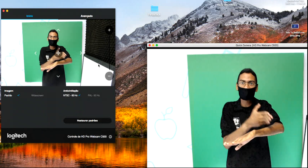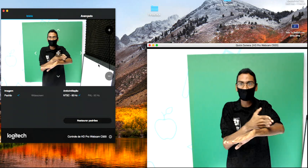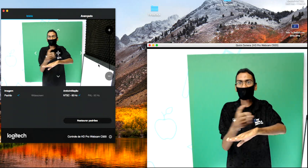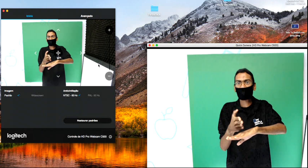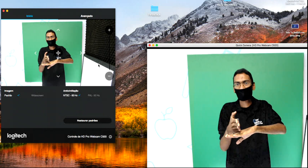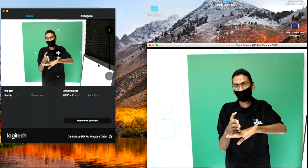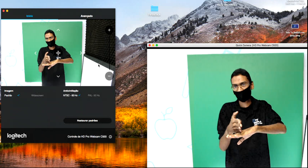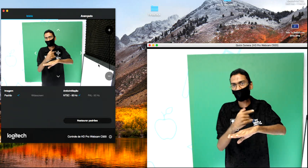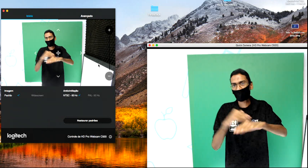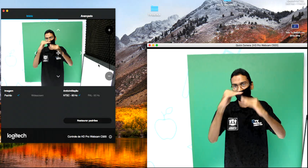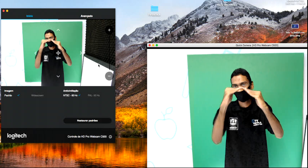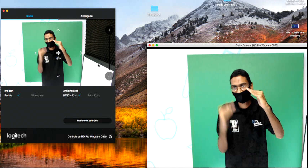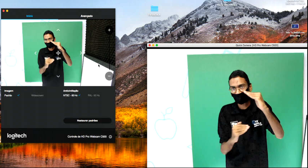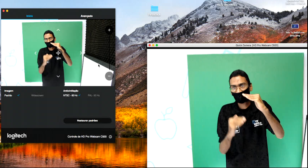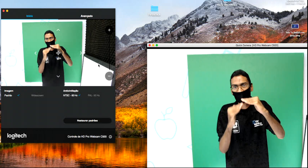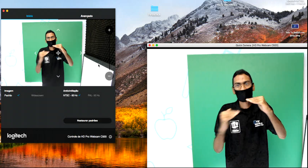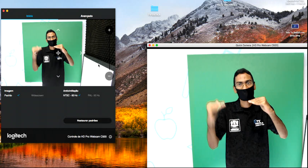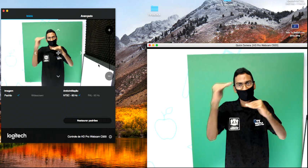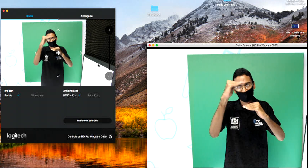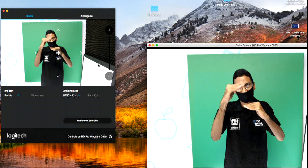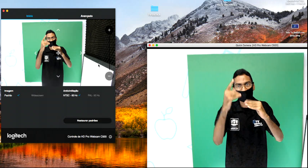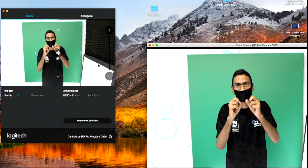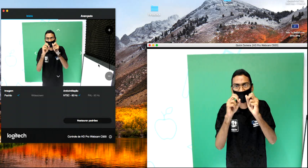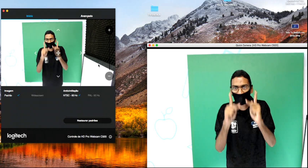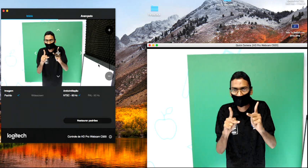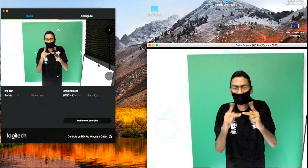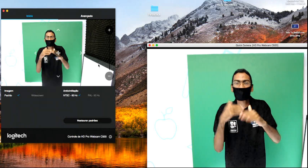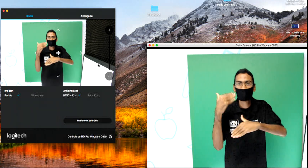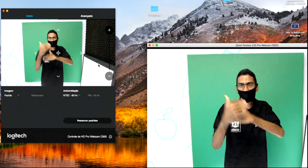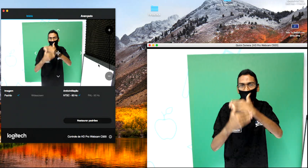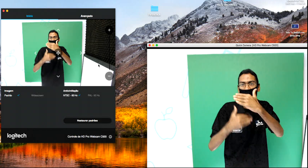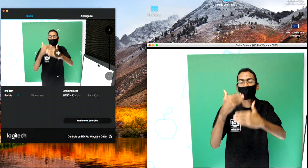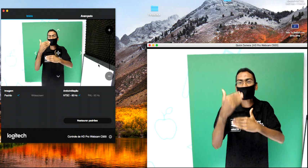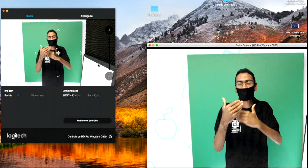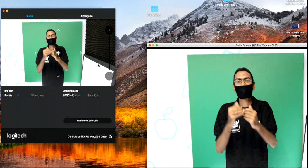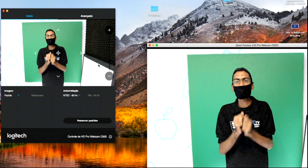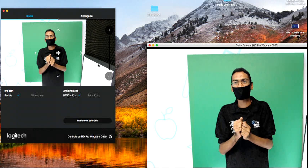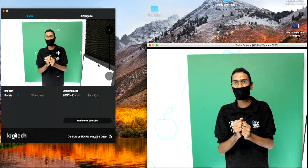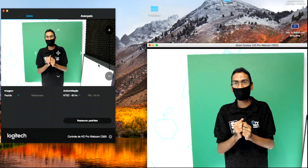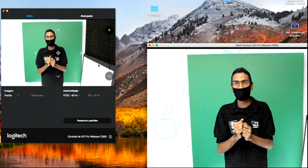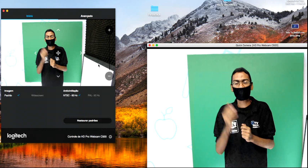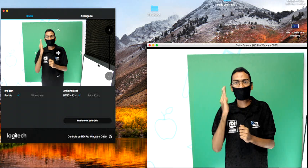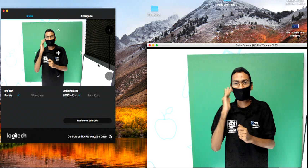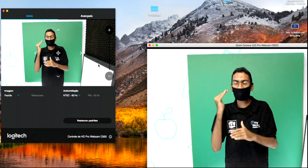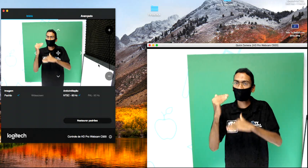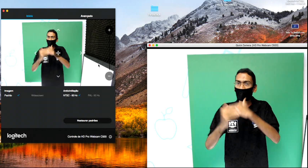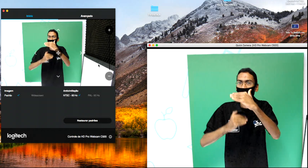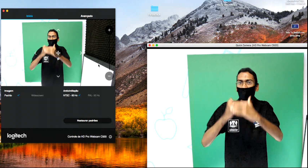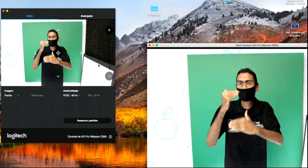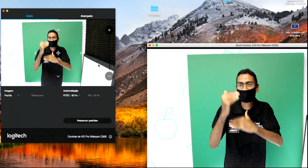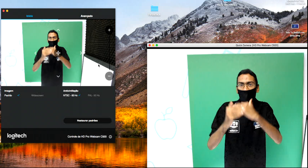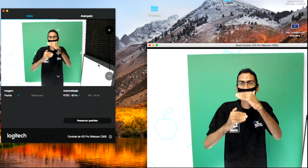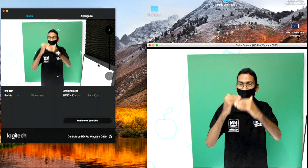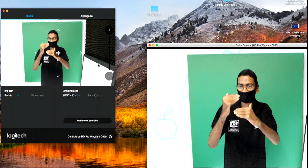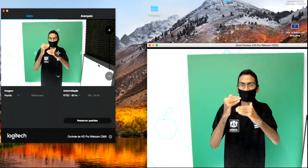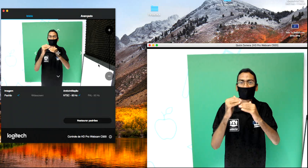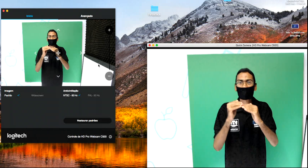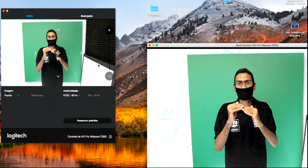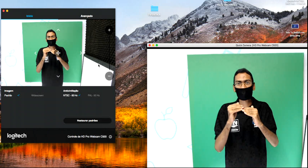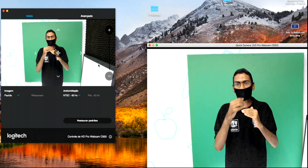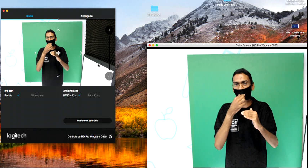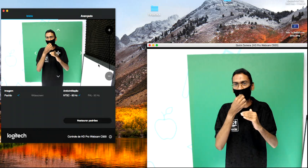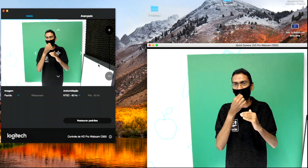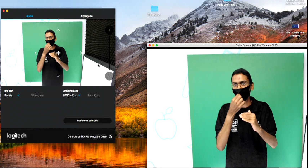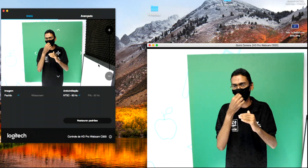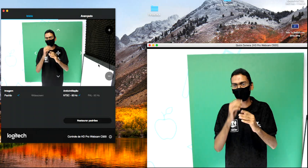A Alta Idade Média, o desenvolvimento, compreende o desenvolvimento e o auge desse sistema feudal.